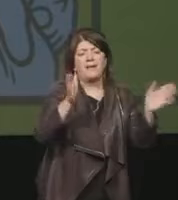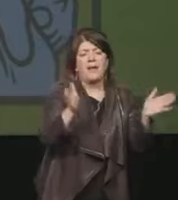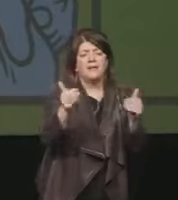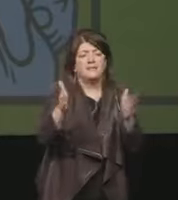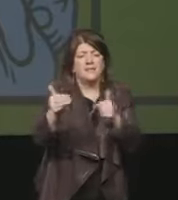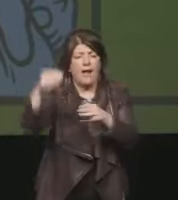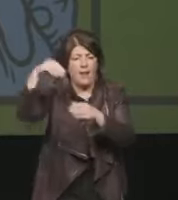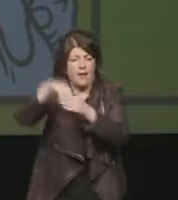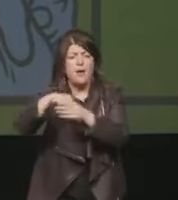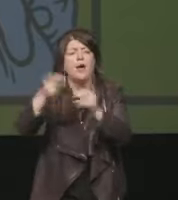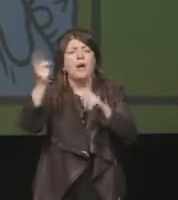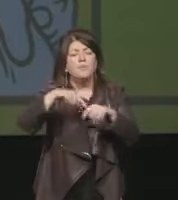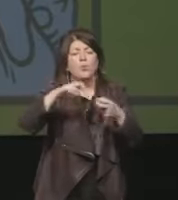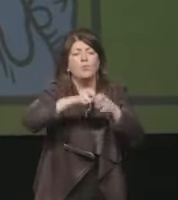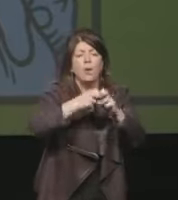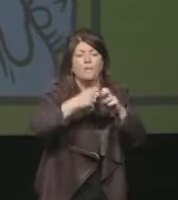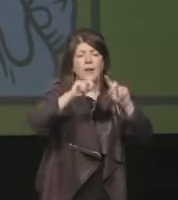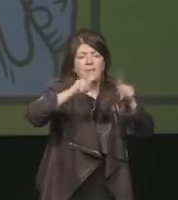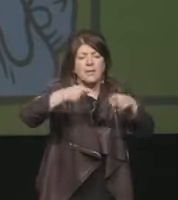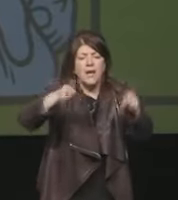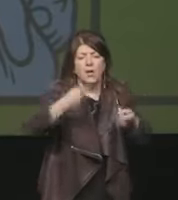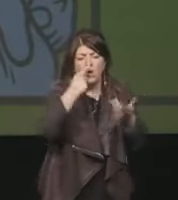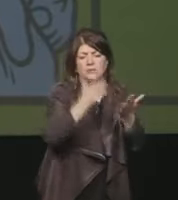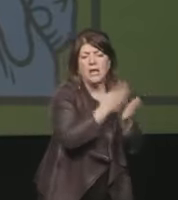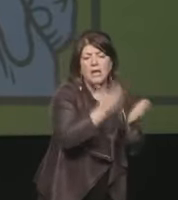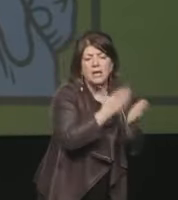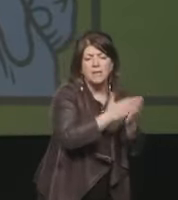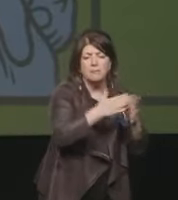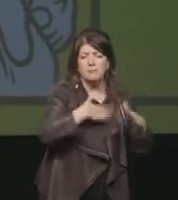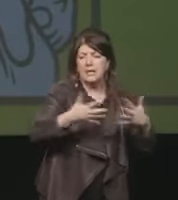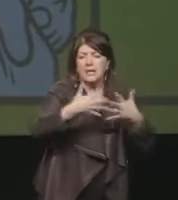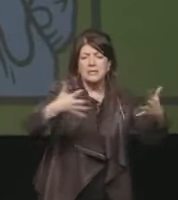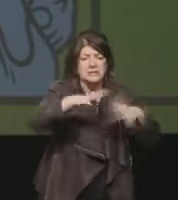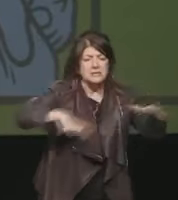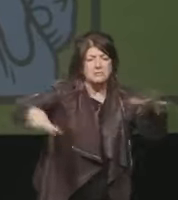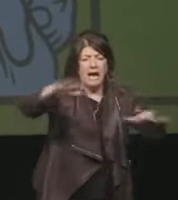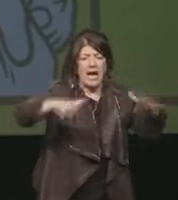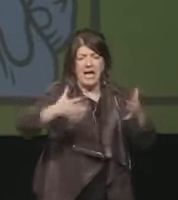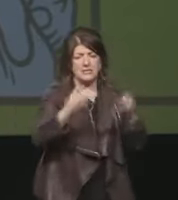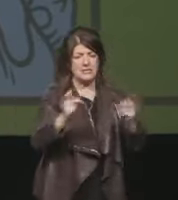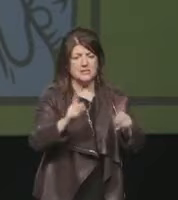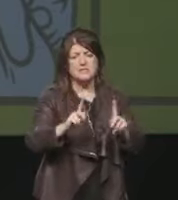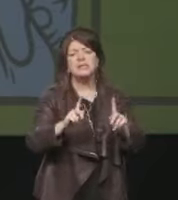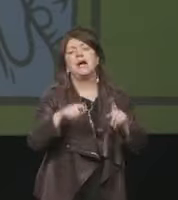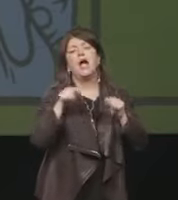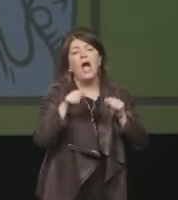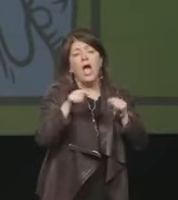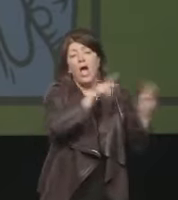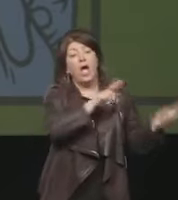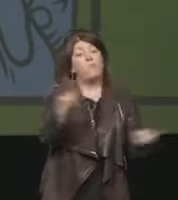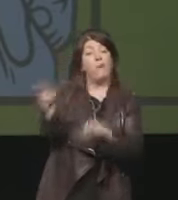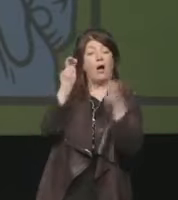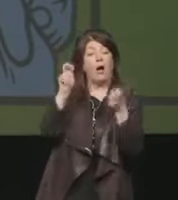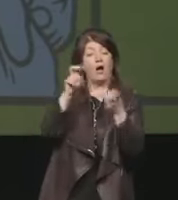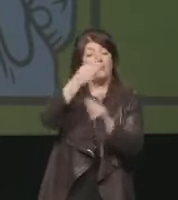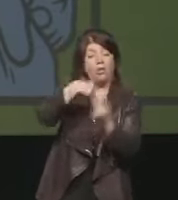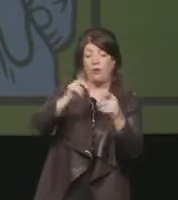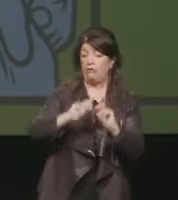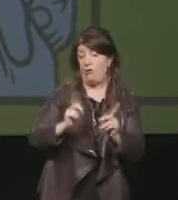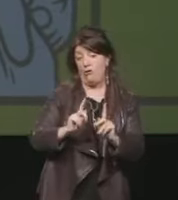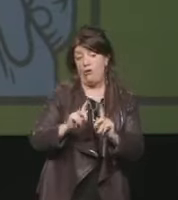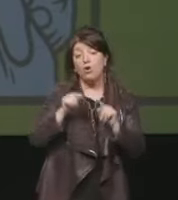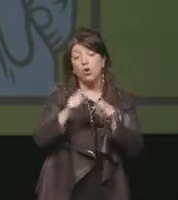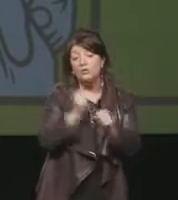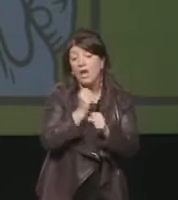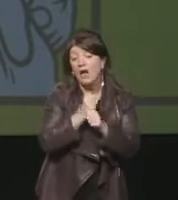dimostranze dei librai circa gli spazi loro riservati, perché credo che non sia così che si lavora per il salone, ma di